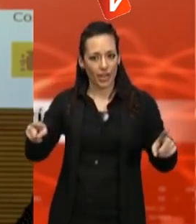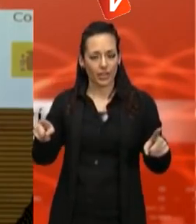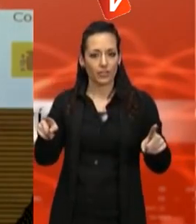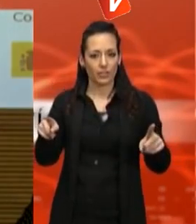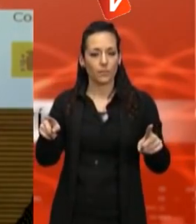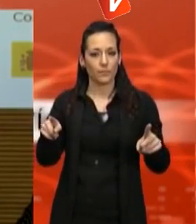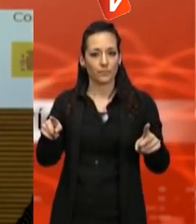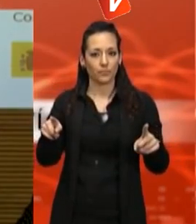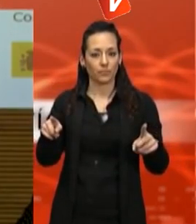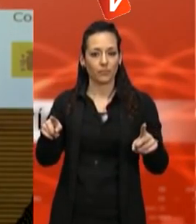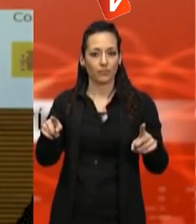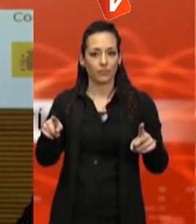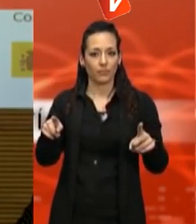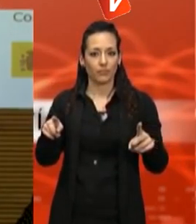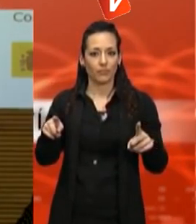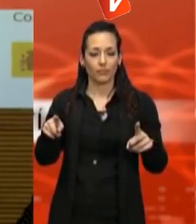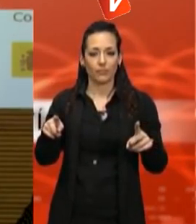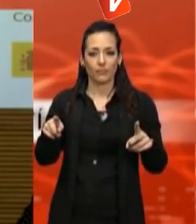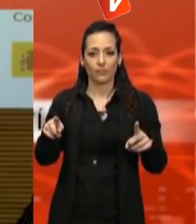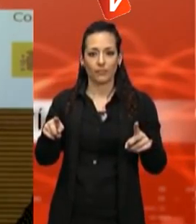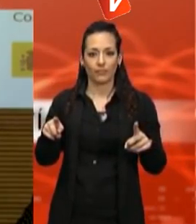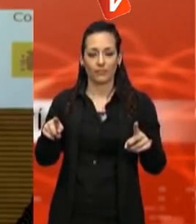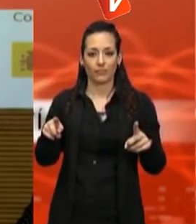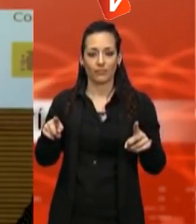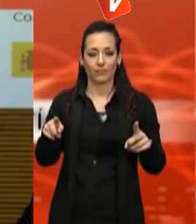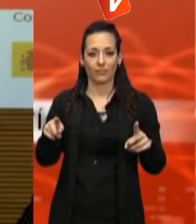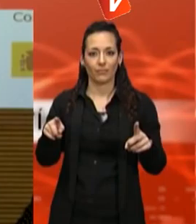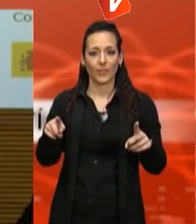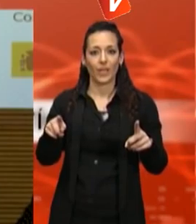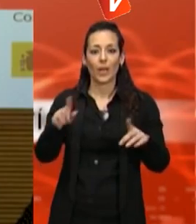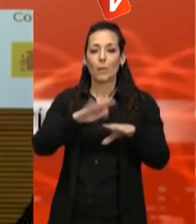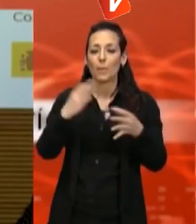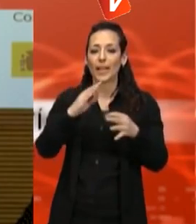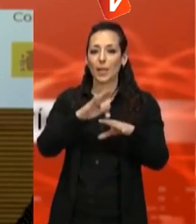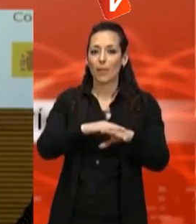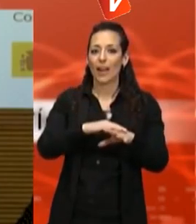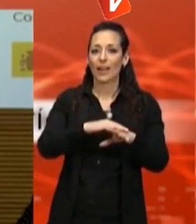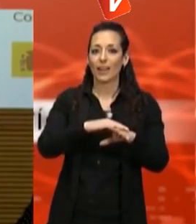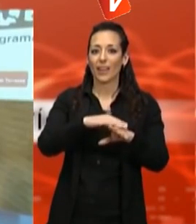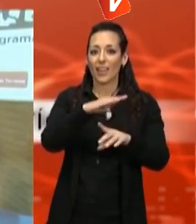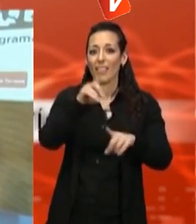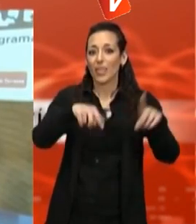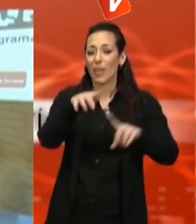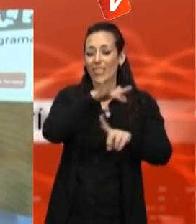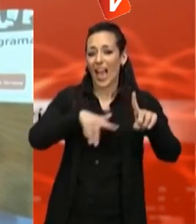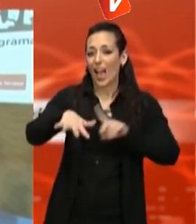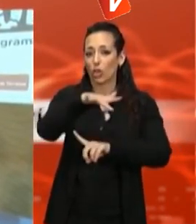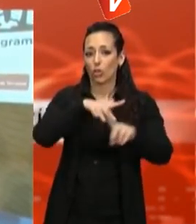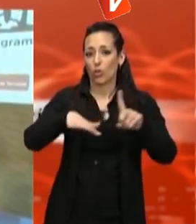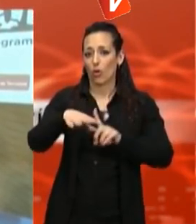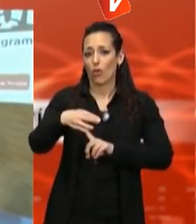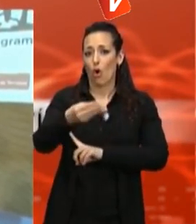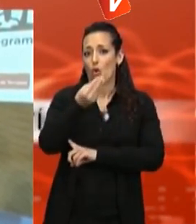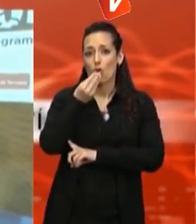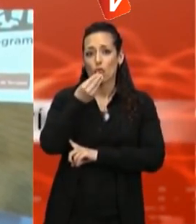on el consum és la norma. Aquest programa forma part